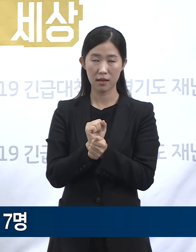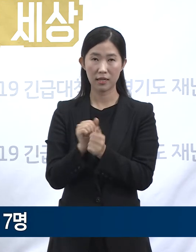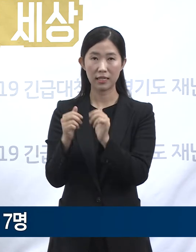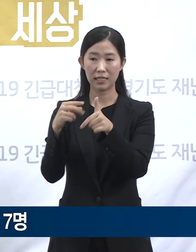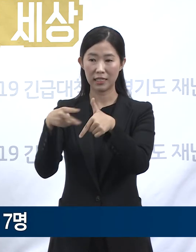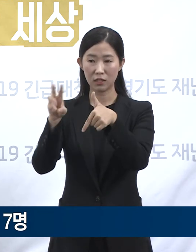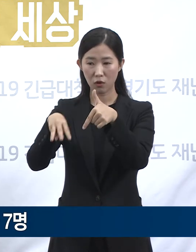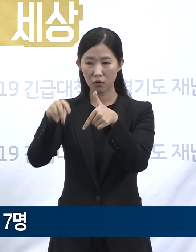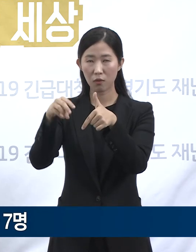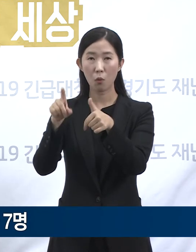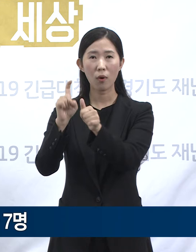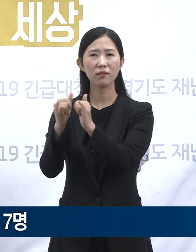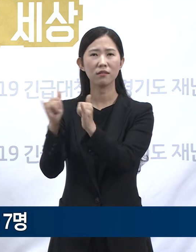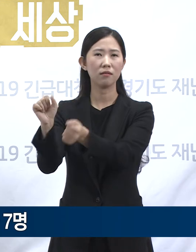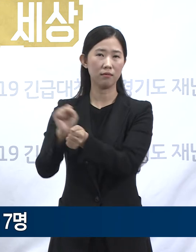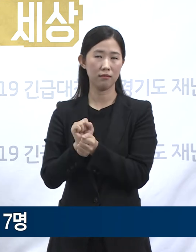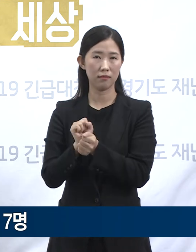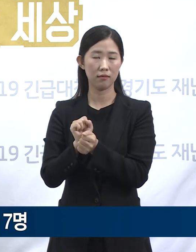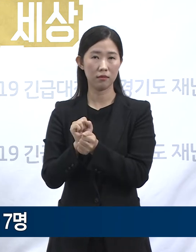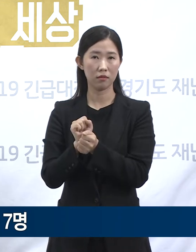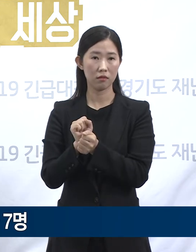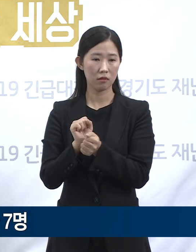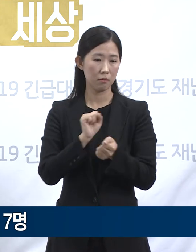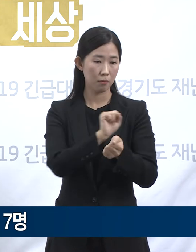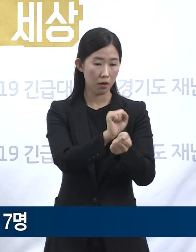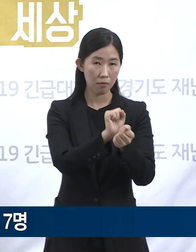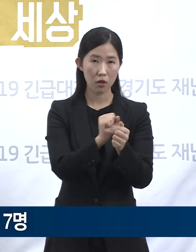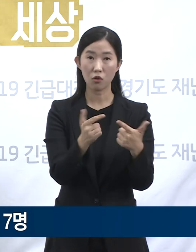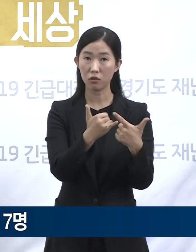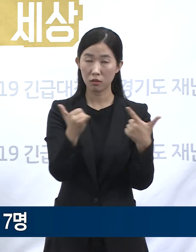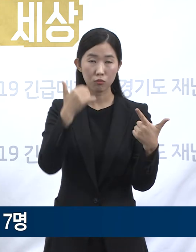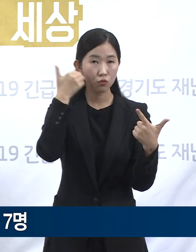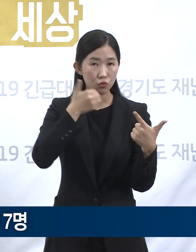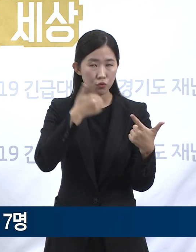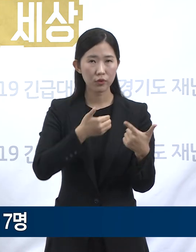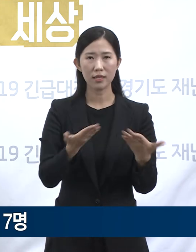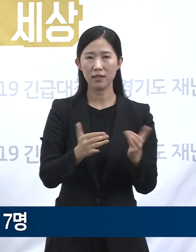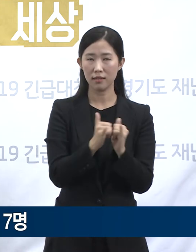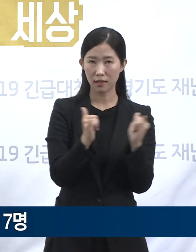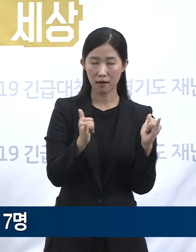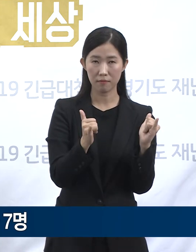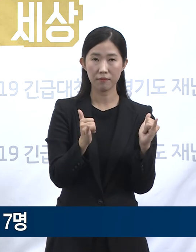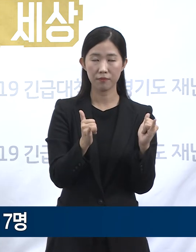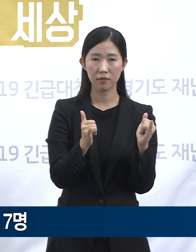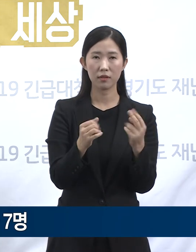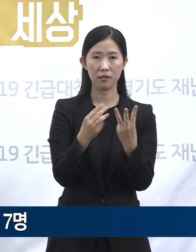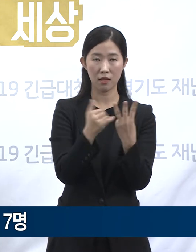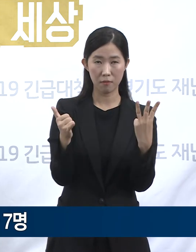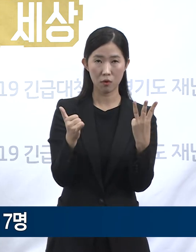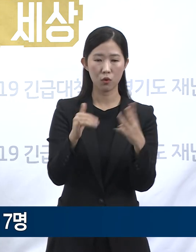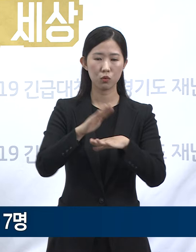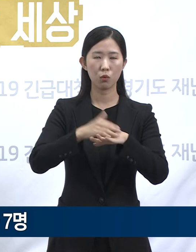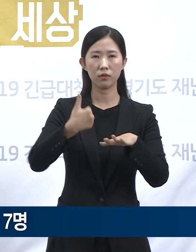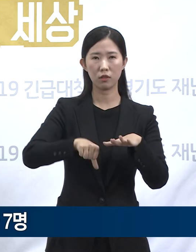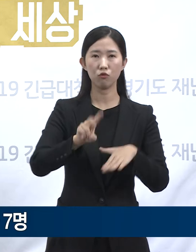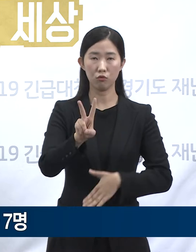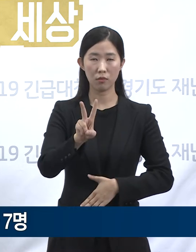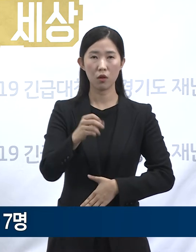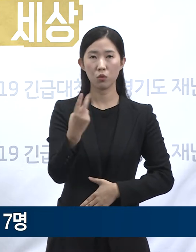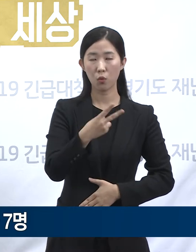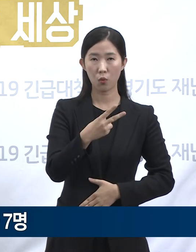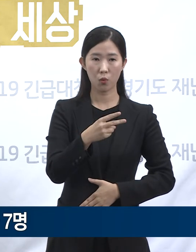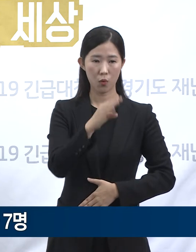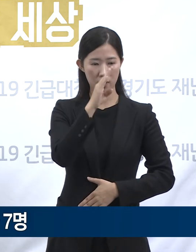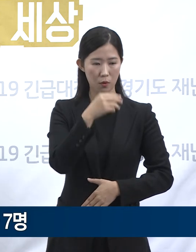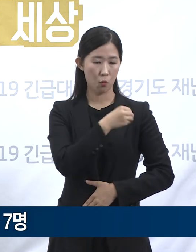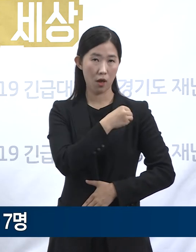확진자 6명은 노인주간보호센터 이용자 3명, 직원 1명, 손자 2명으로 확인되었습니다. 현재